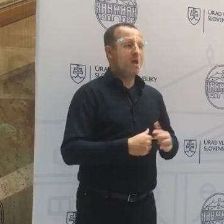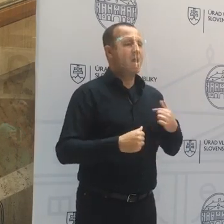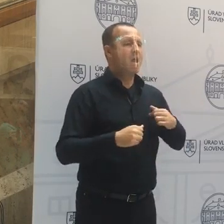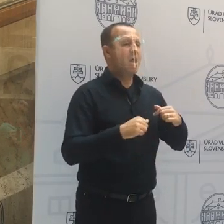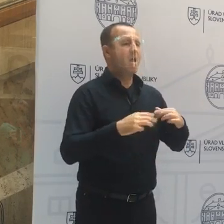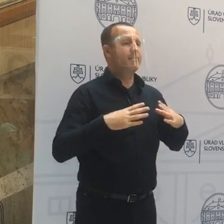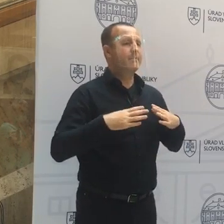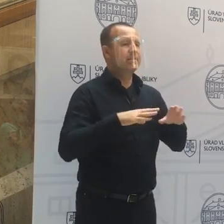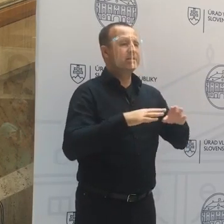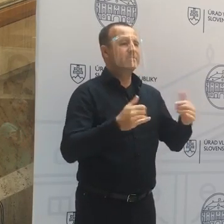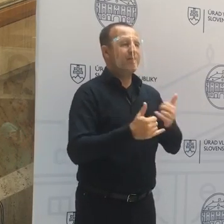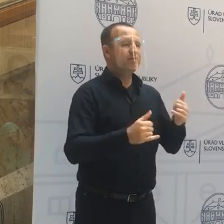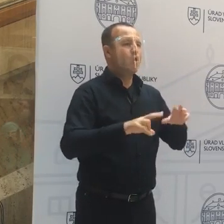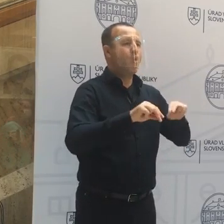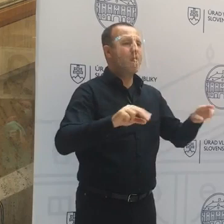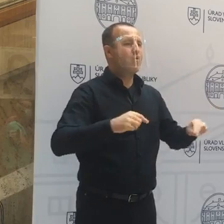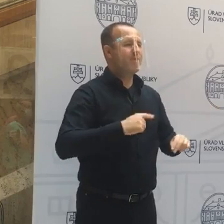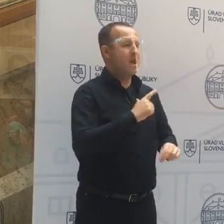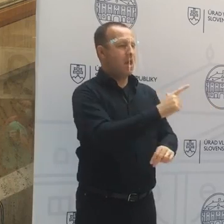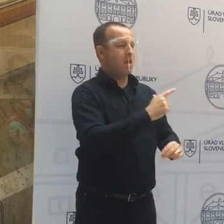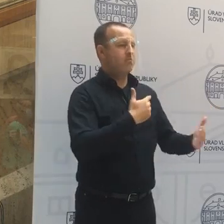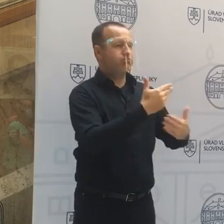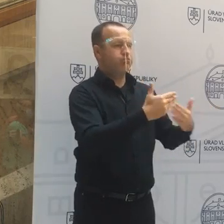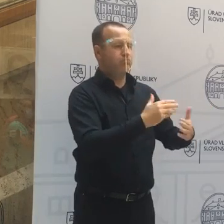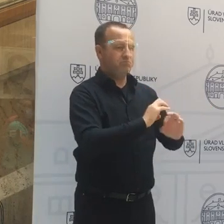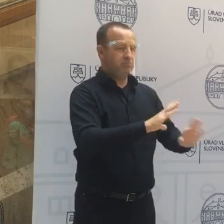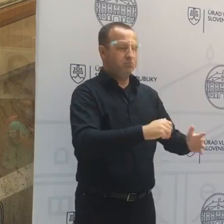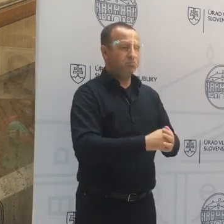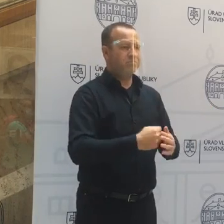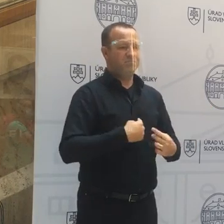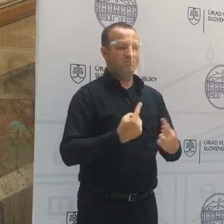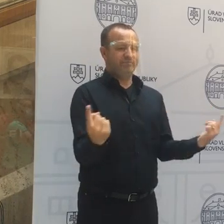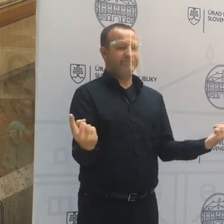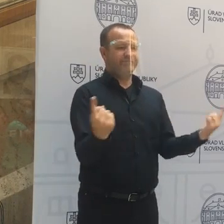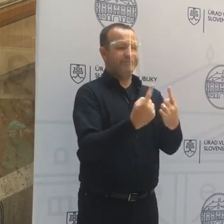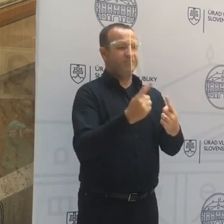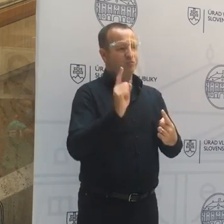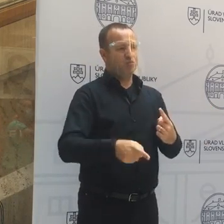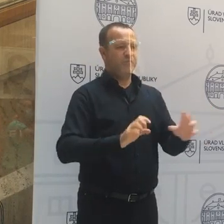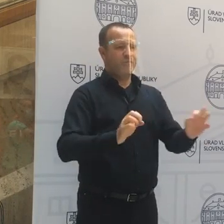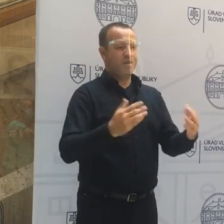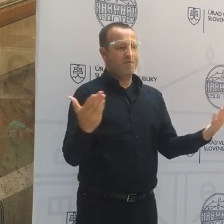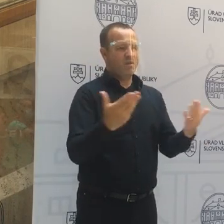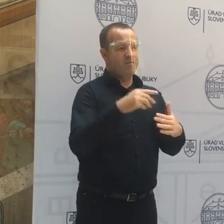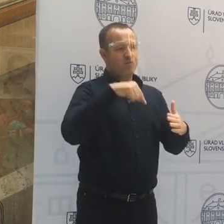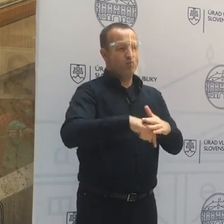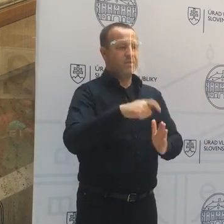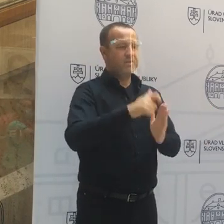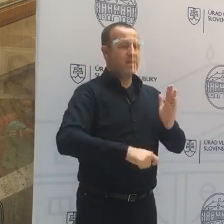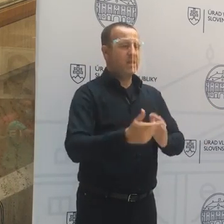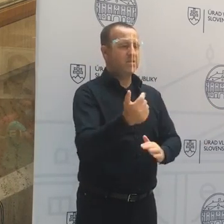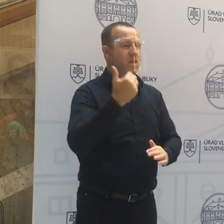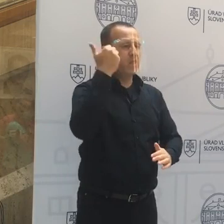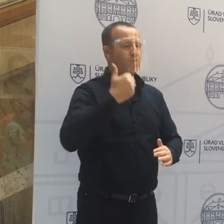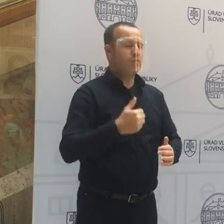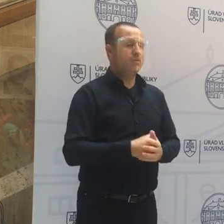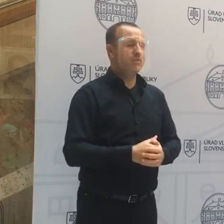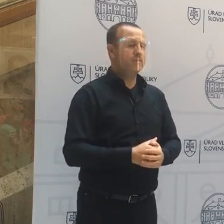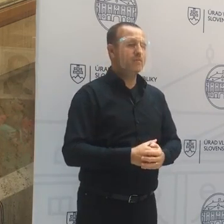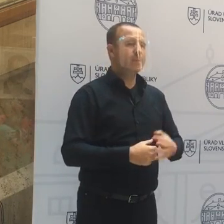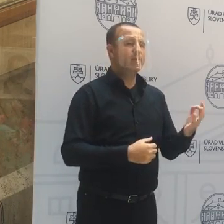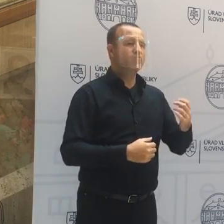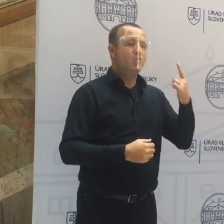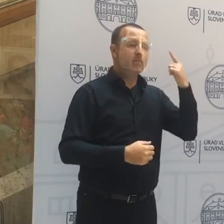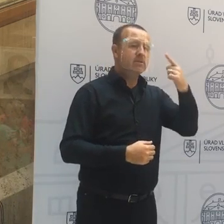pani ministerkou spravodlivosti, ale to si musia naozaj vybaviť oni sami vnútri, v záľudí. Čo si myslíte o tých vyjadreniach, že